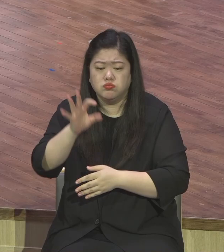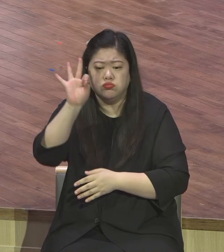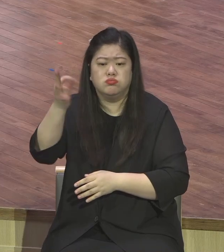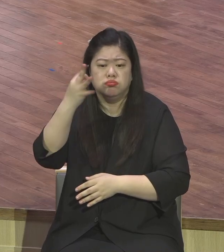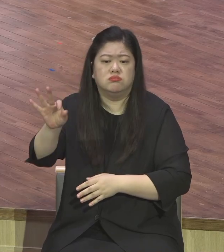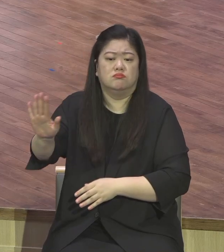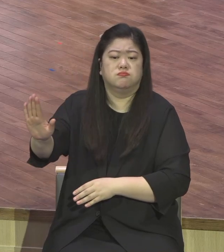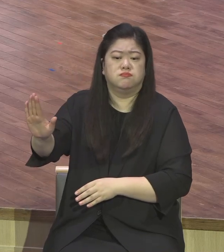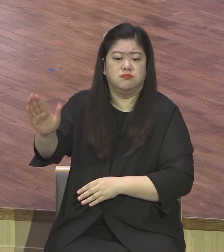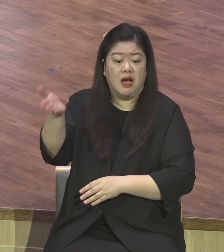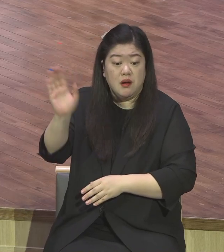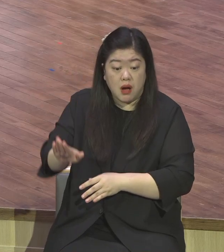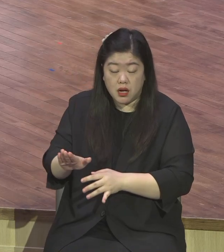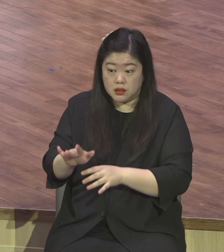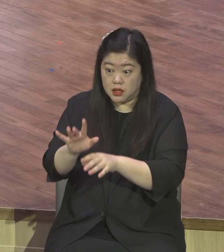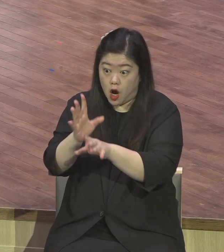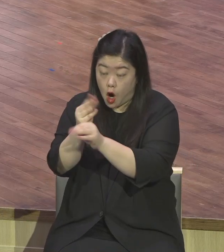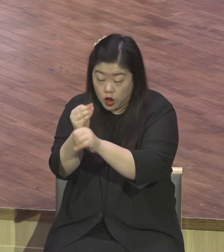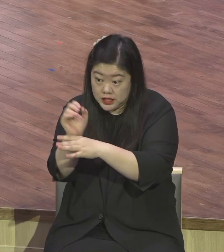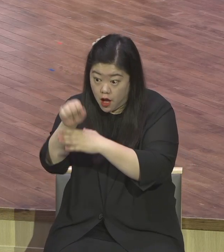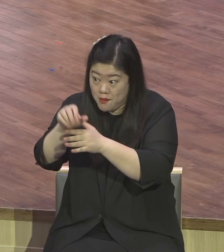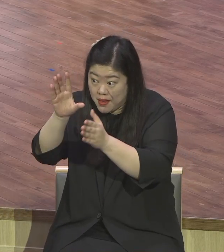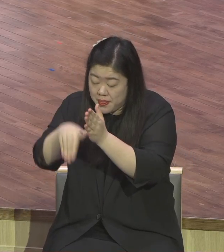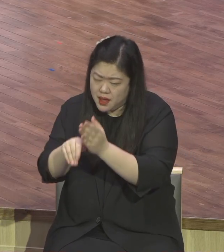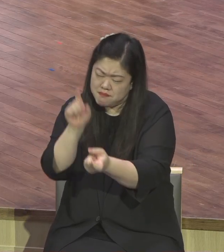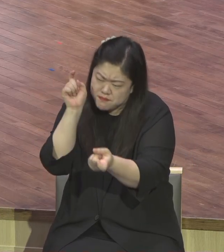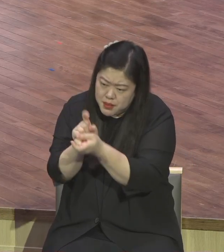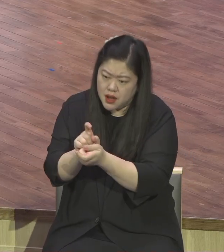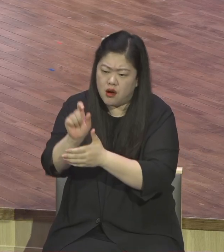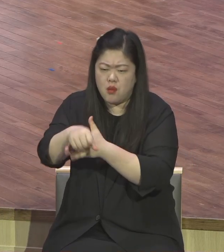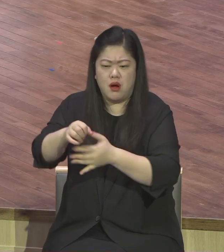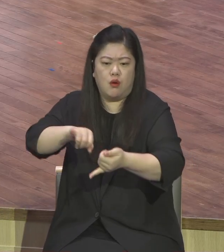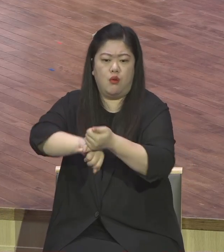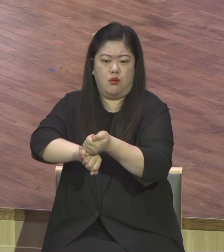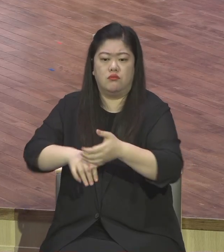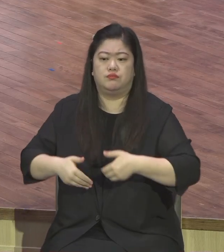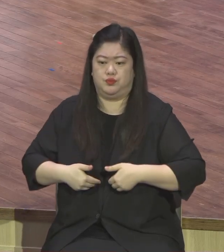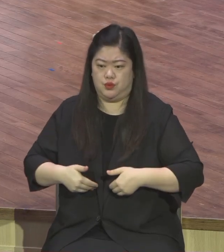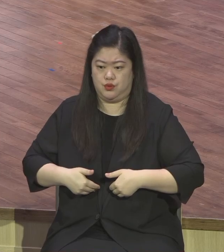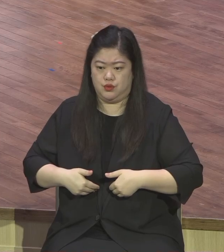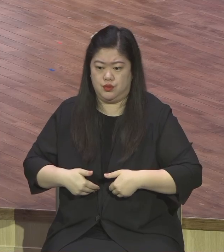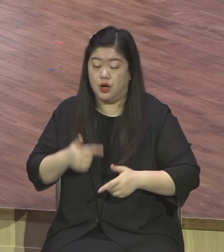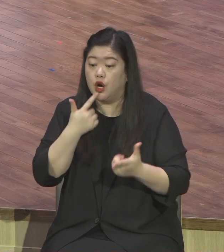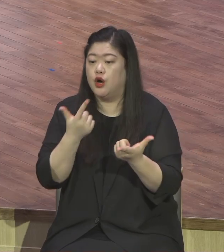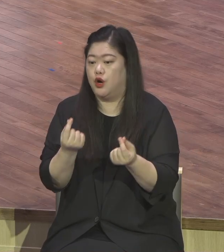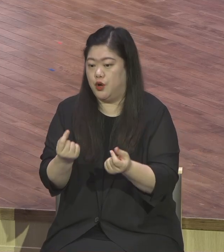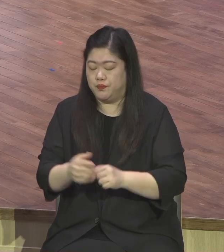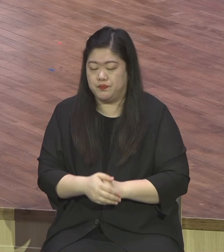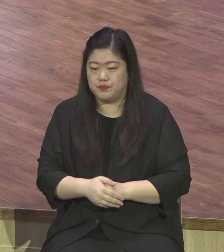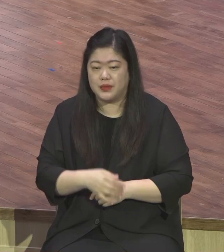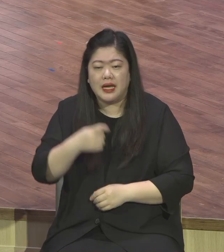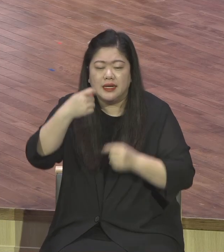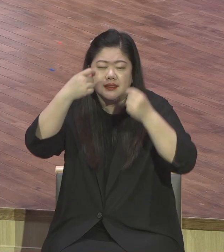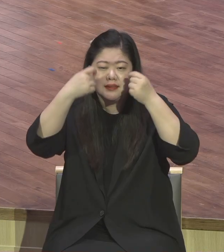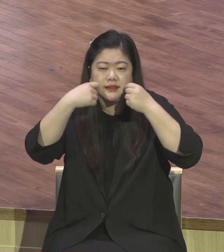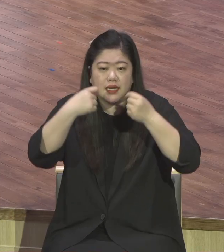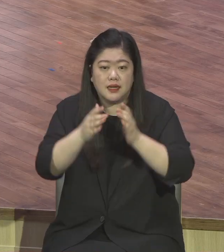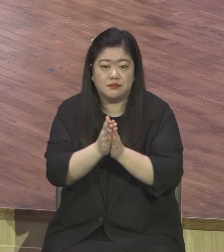그렇다면 우리가 어떻게 열매 맺는 삶을 살 수 있느냐 에레미야 17장 7절로 8절에 답이 나옵니다 무릇 여호와를